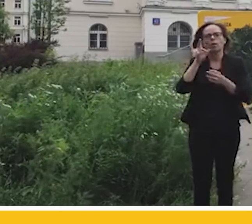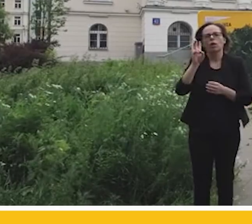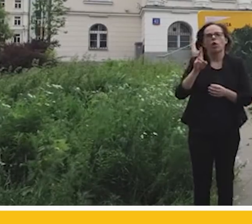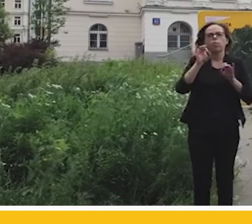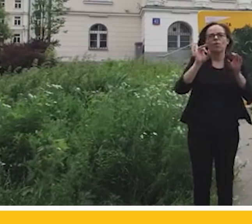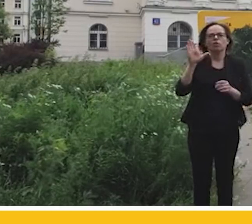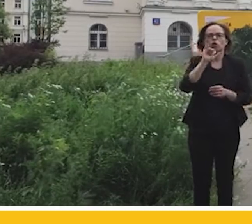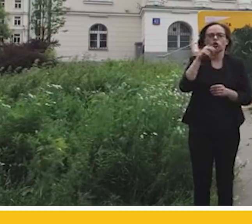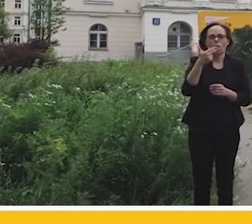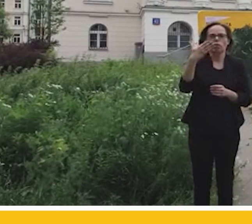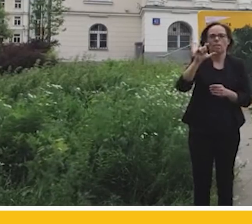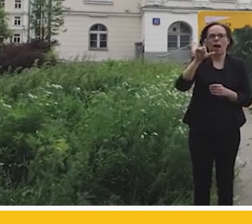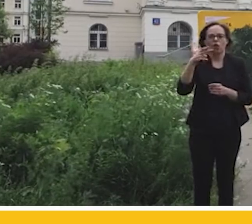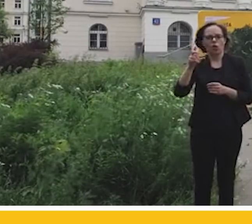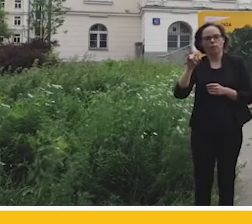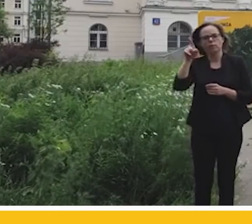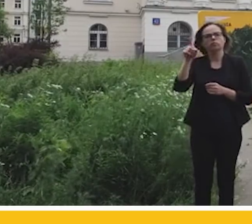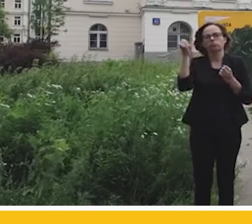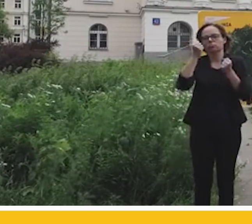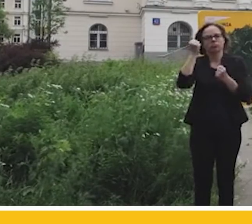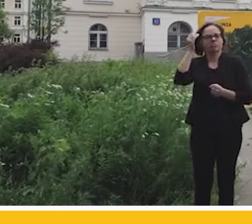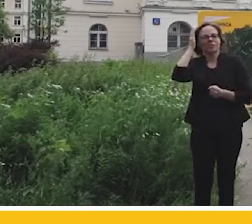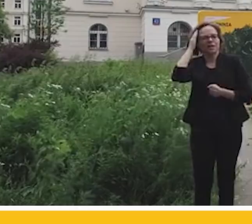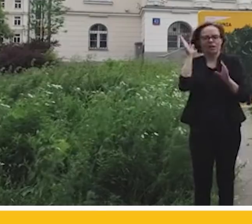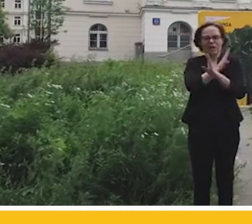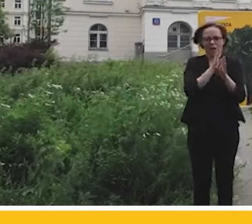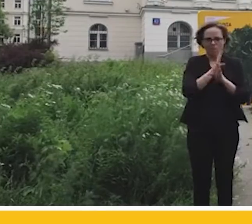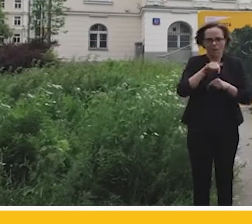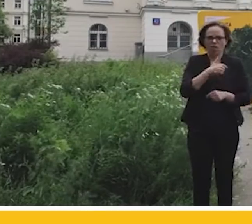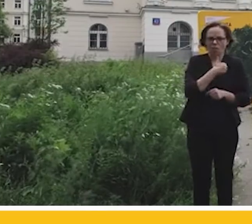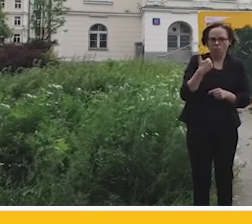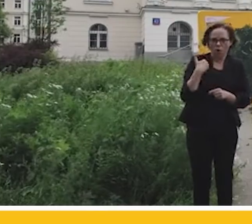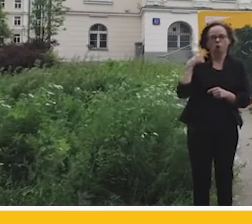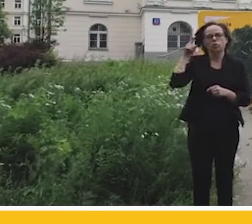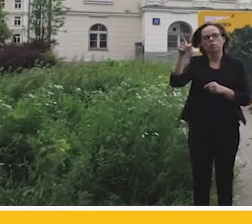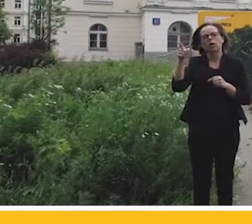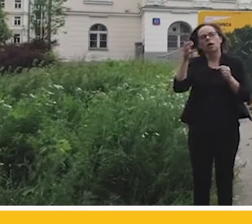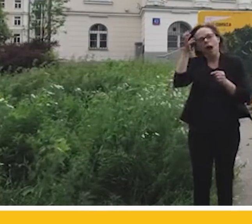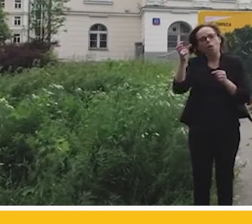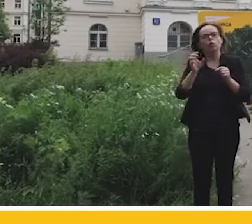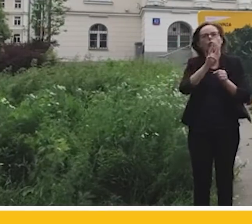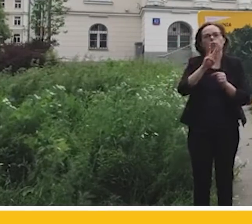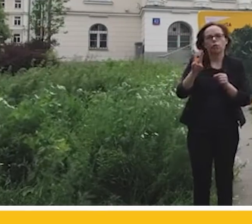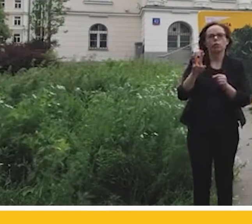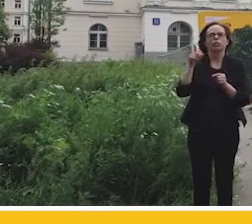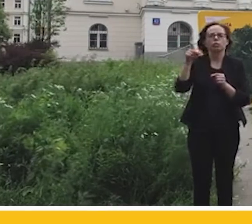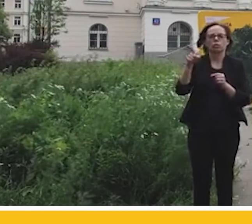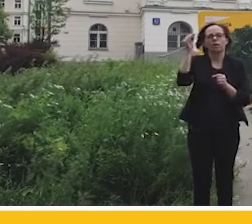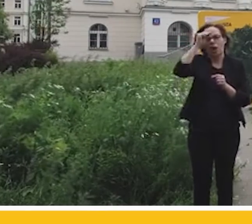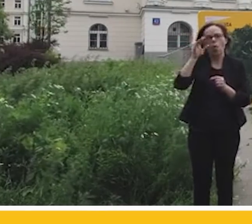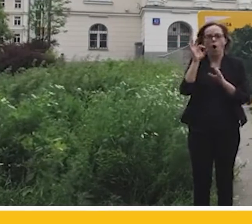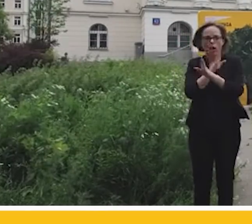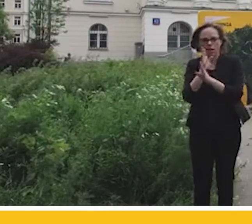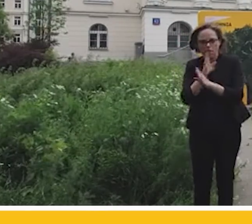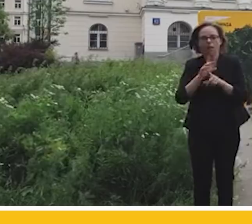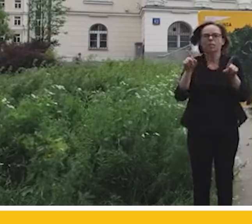Malinowski, jeden z najwybitniejszych znawców klimatu w Polsce, współautor strony Nauka o klimacie, współautor książki Nauka